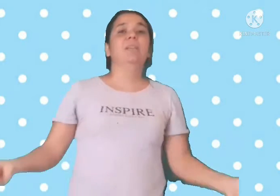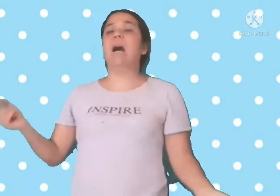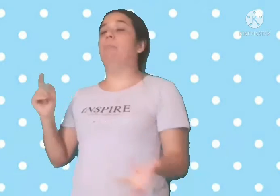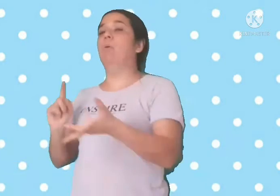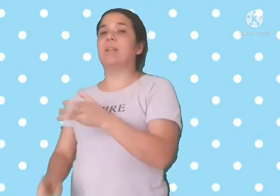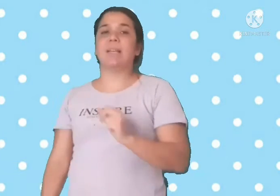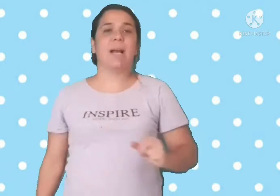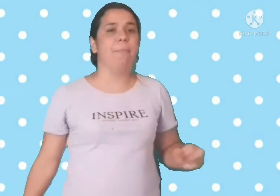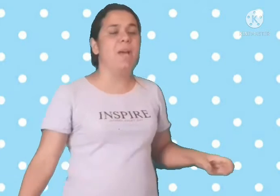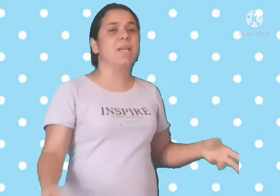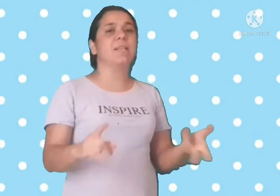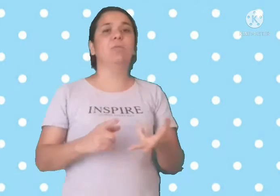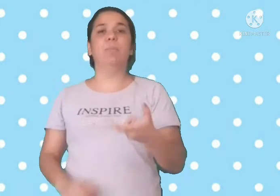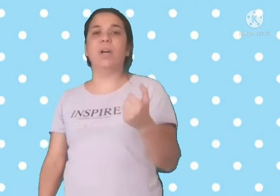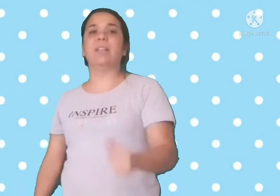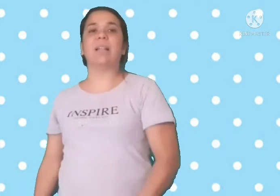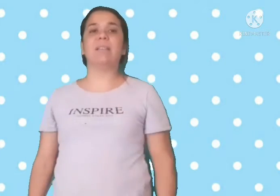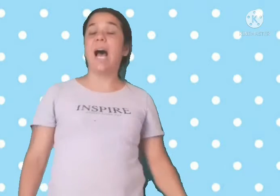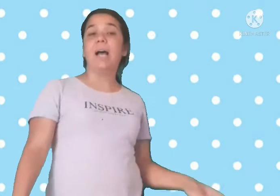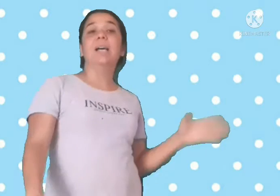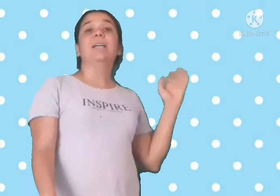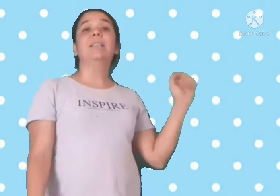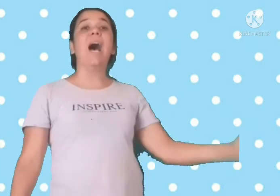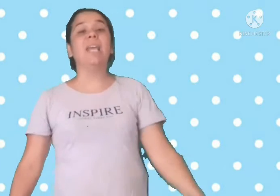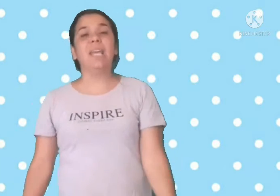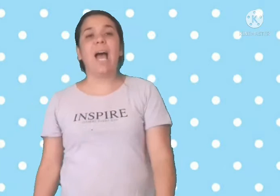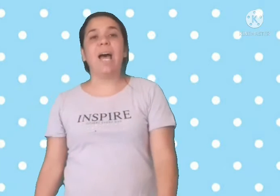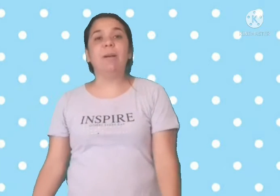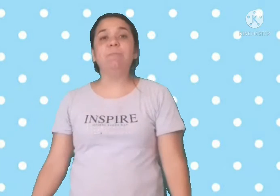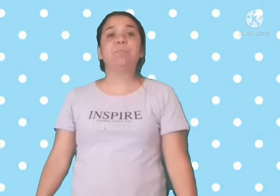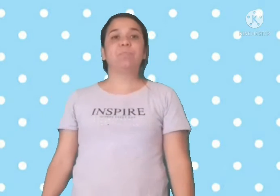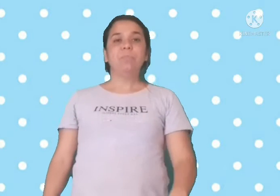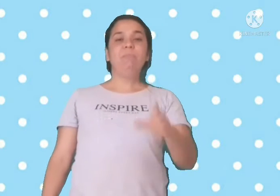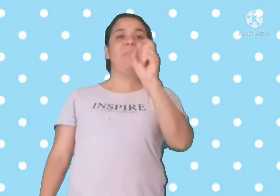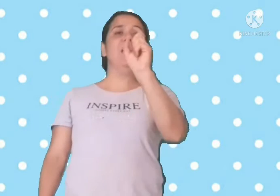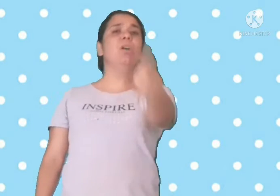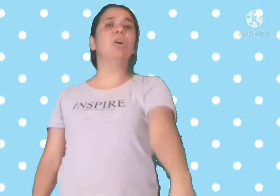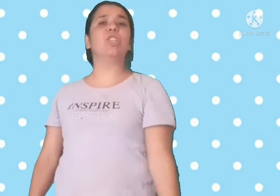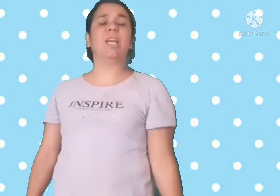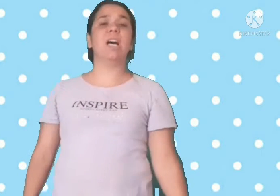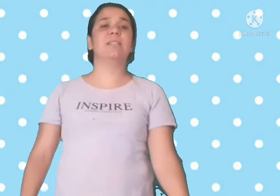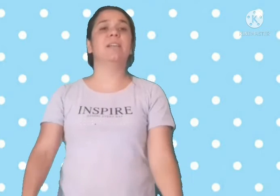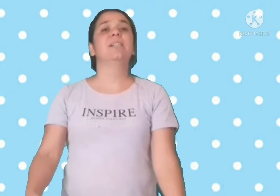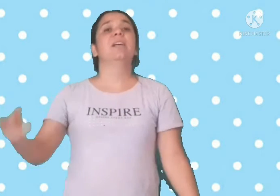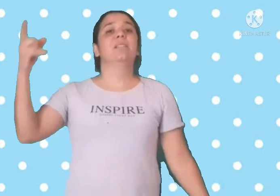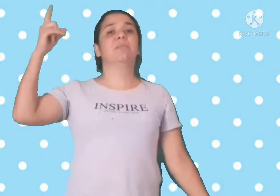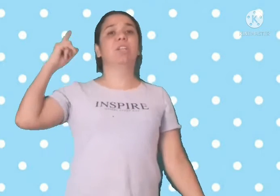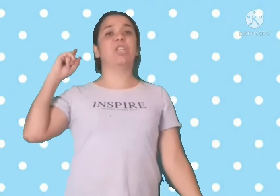da Mula Sem Cabeça, do Boi Tatá, da Iara. E hoje, crianças, a